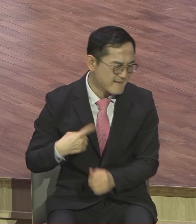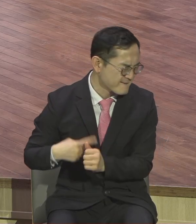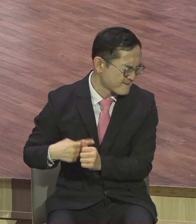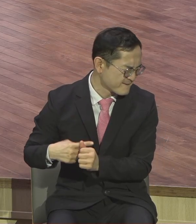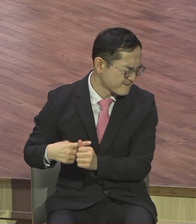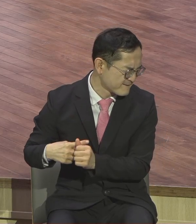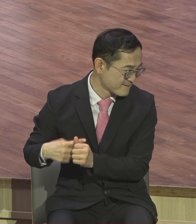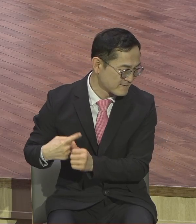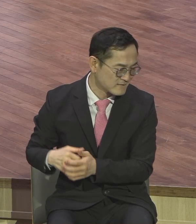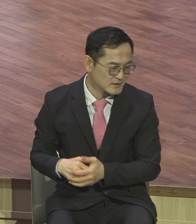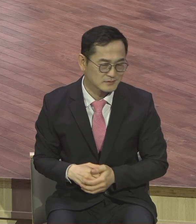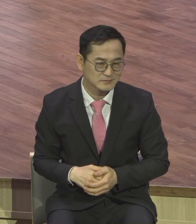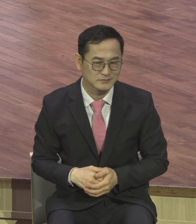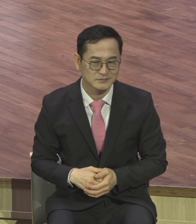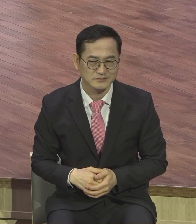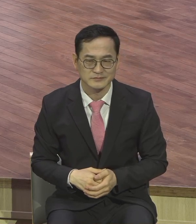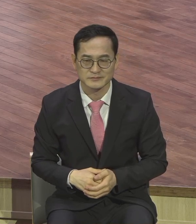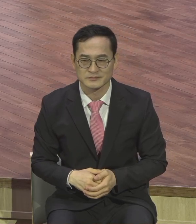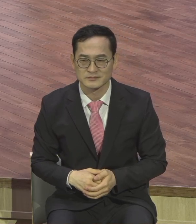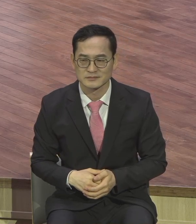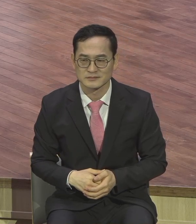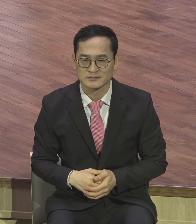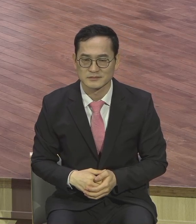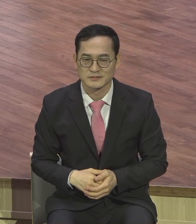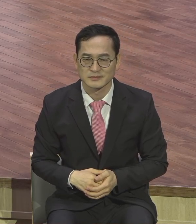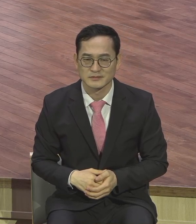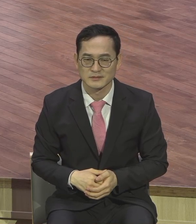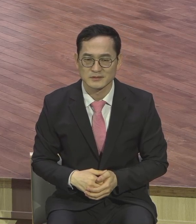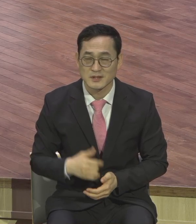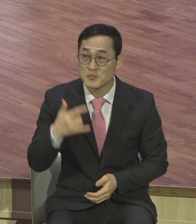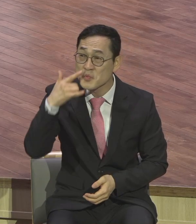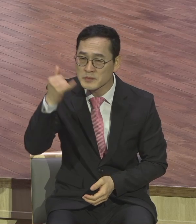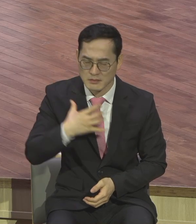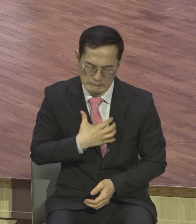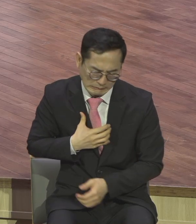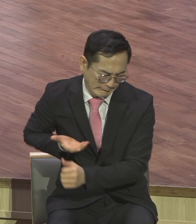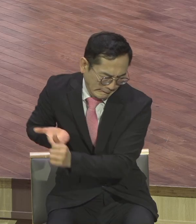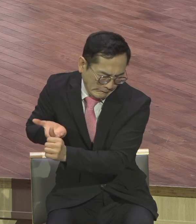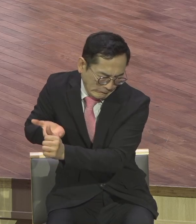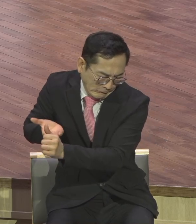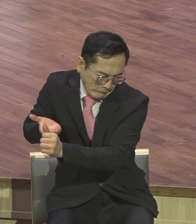생은 없을 때이지만은 부모 힘들게 했던 자식들 빨리 가요.